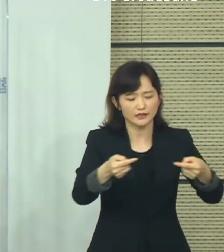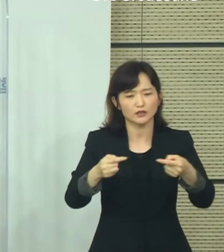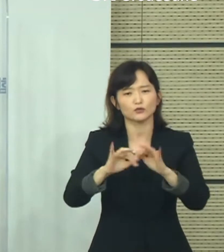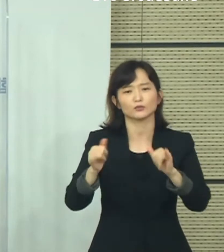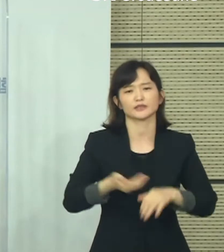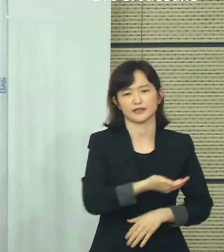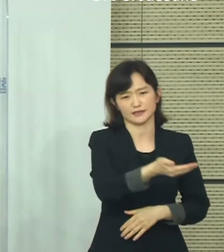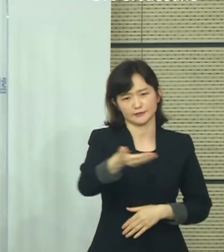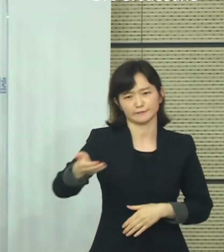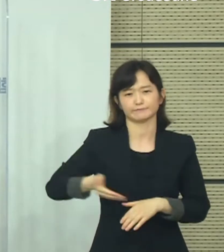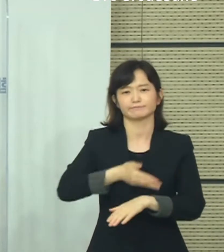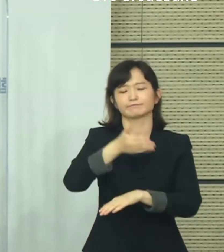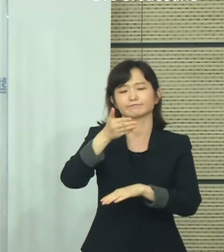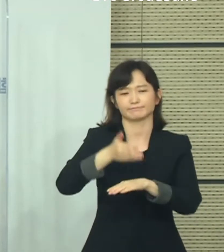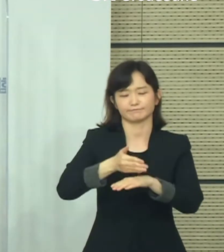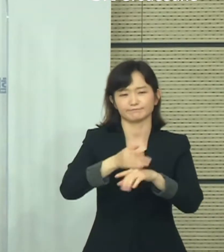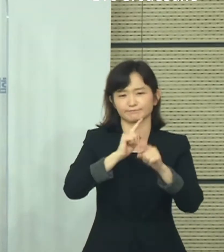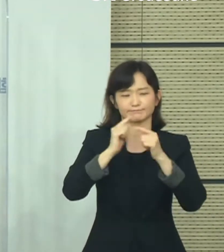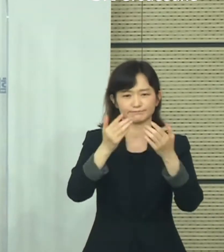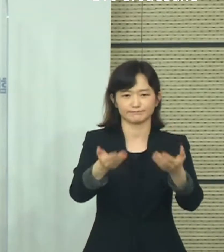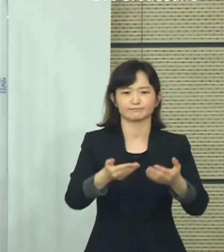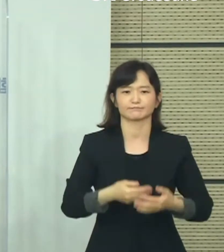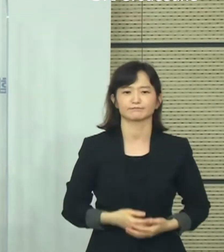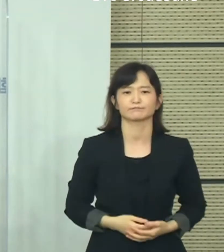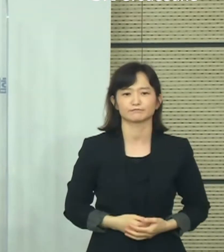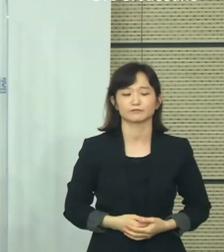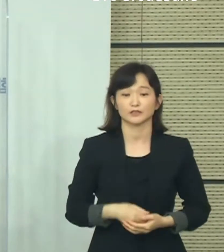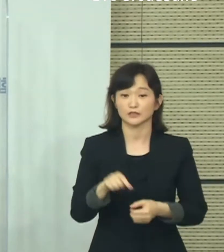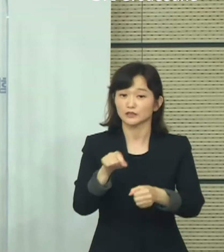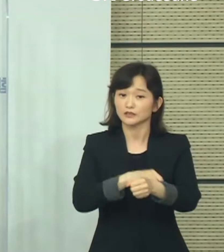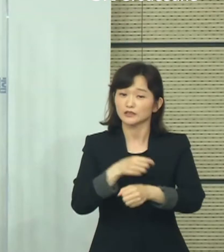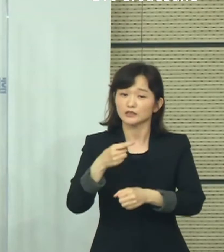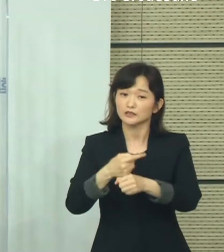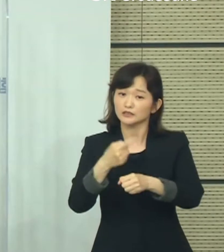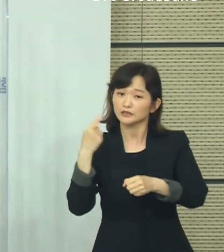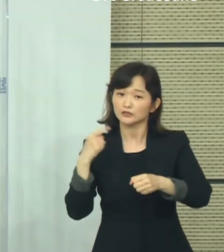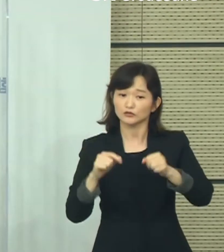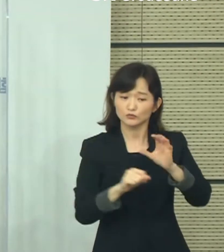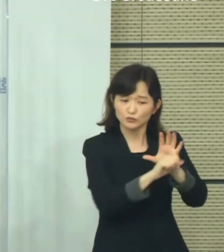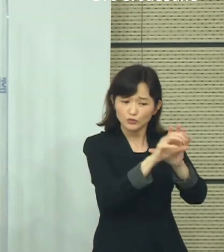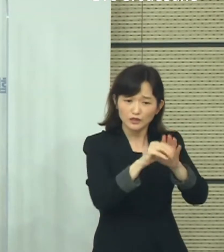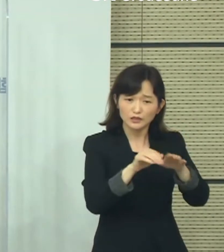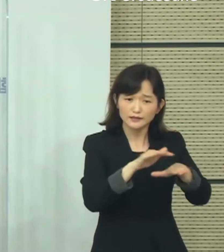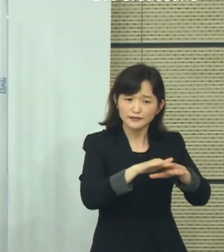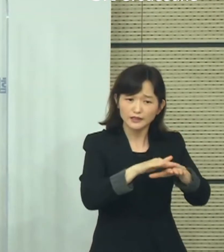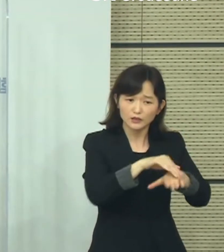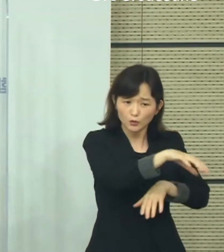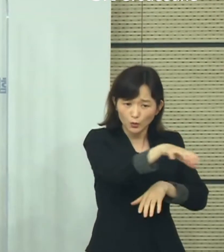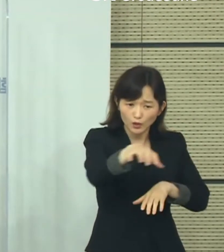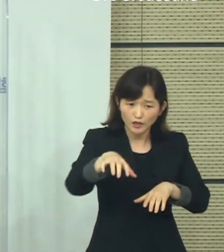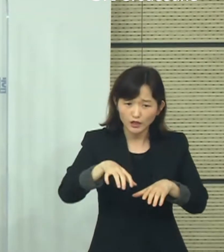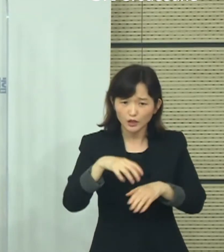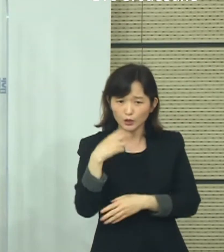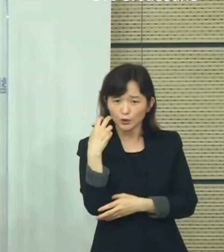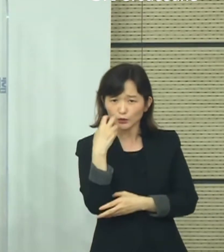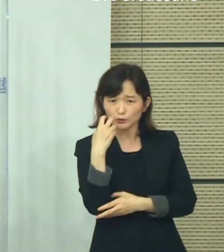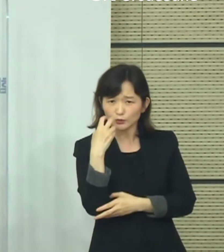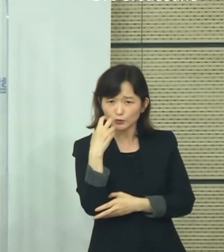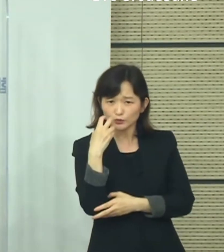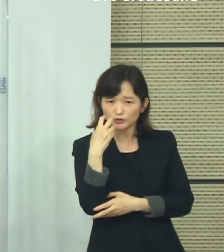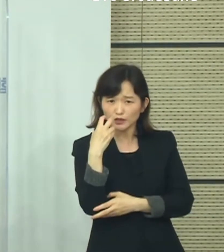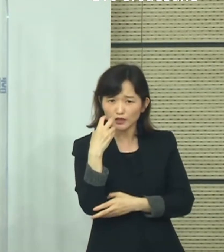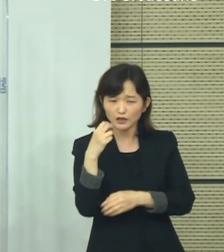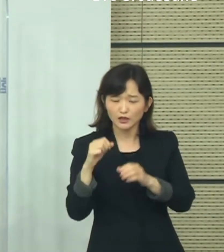여러분께 감사드립니다. 특히 지난해부터 코로나19 대응 현장에서 역학조사, 코로나19